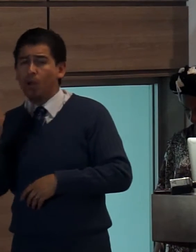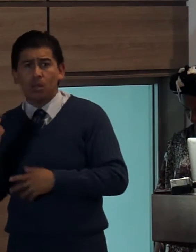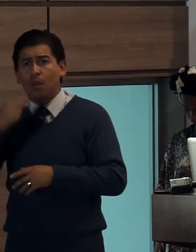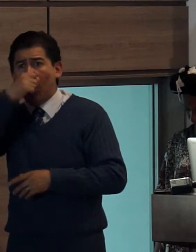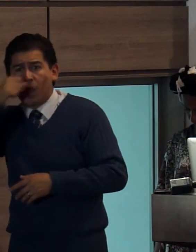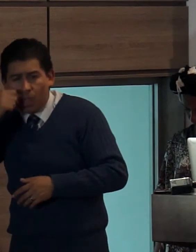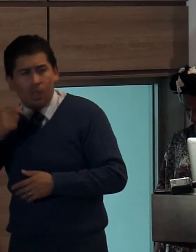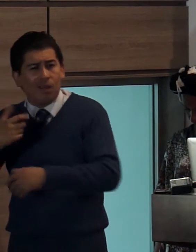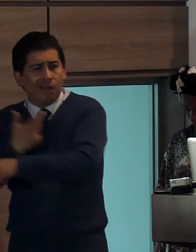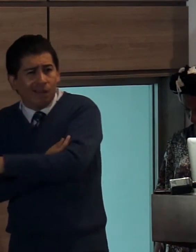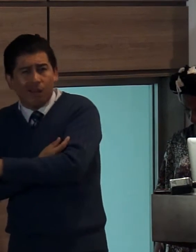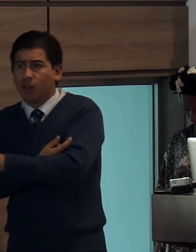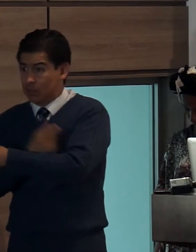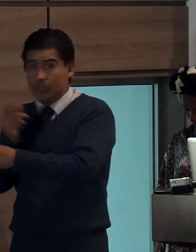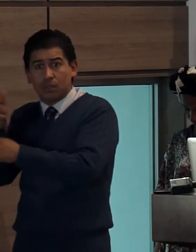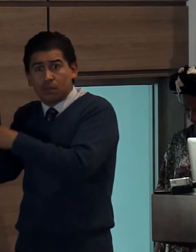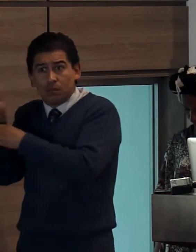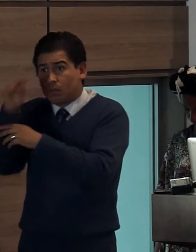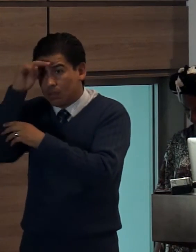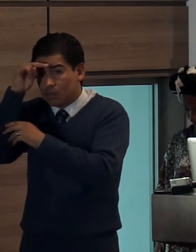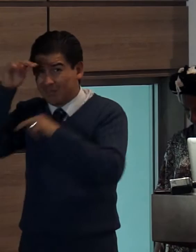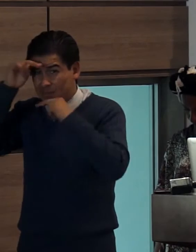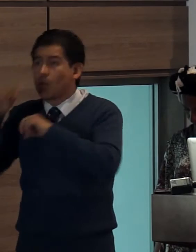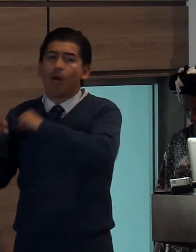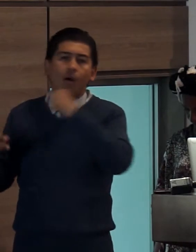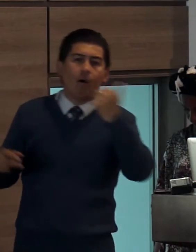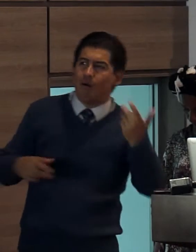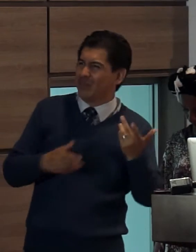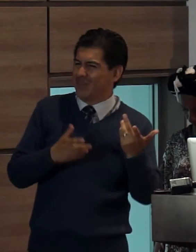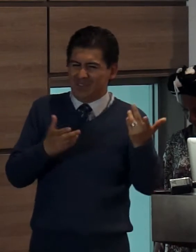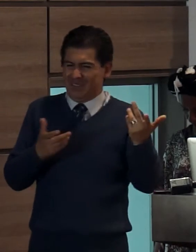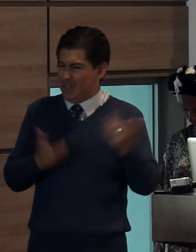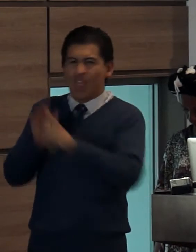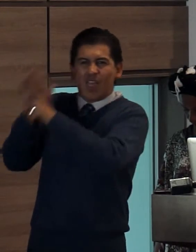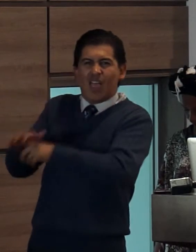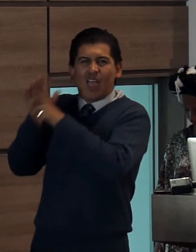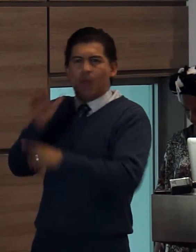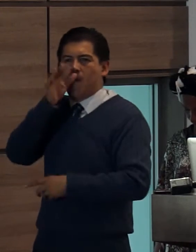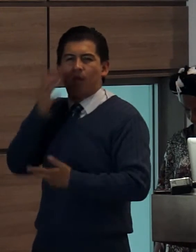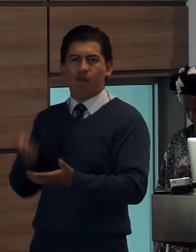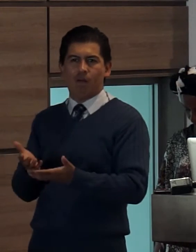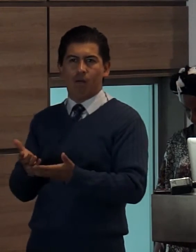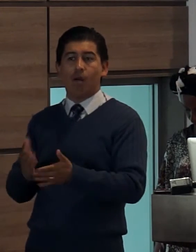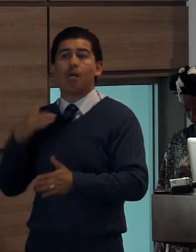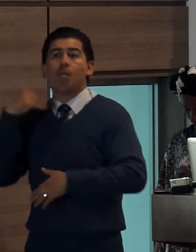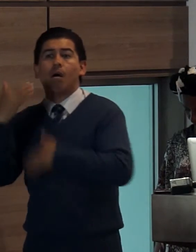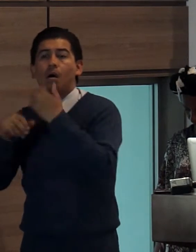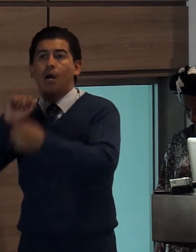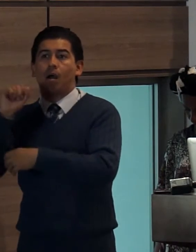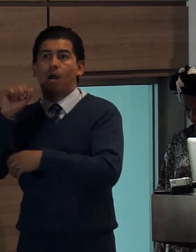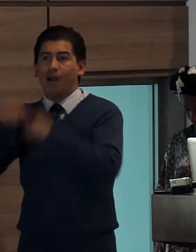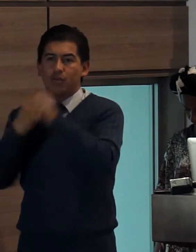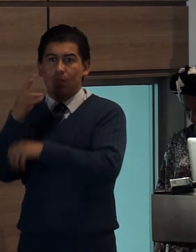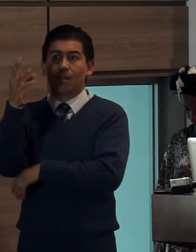con problemas de adicción y en marzo del 2006 se calificó como discriminatorio el acoso recibido por un